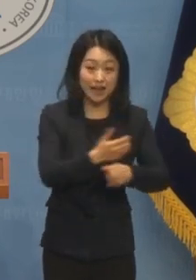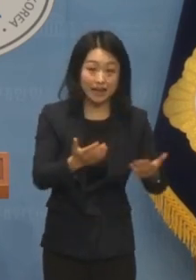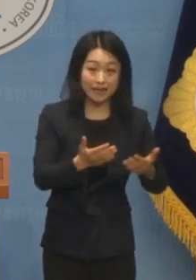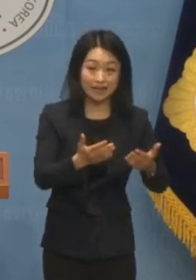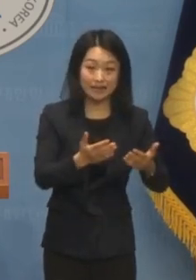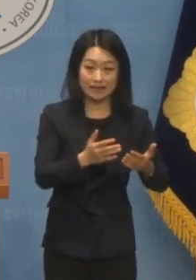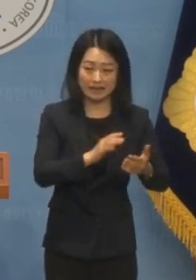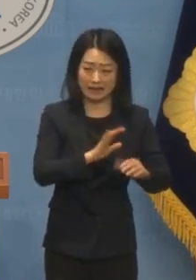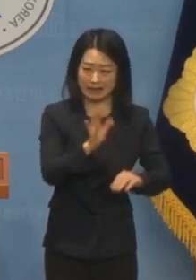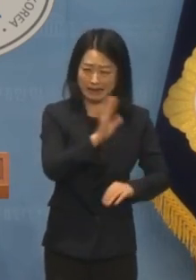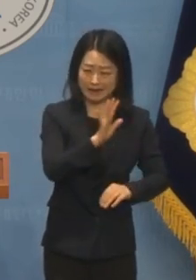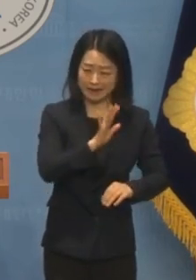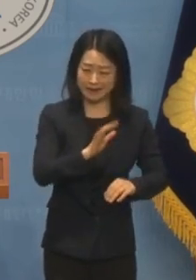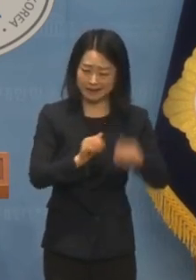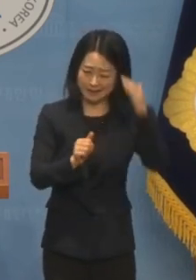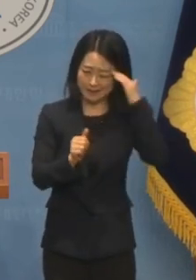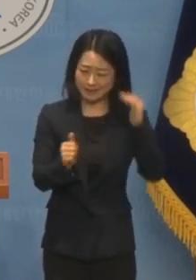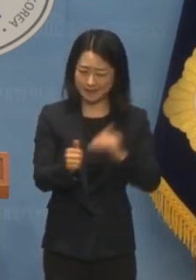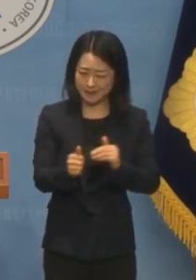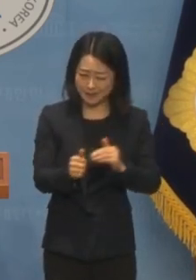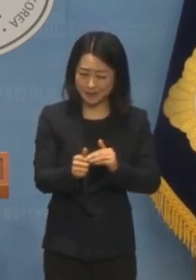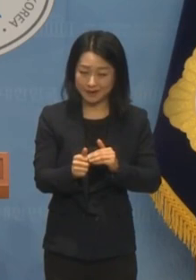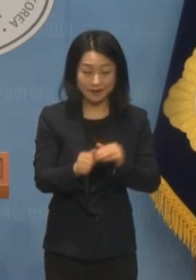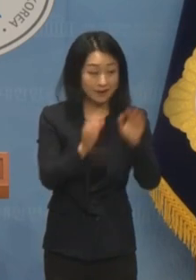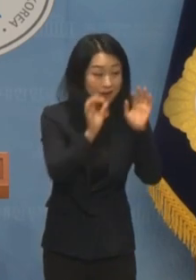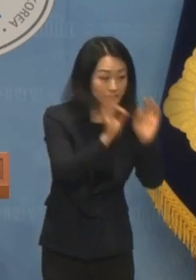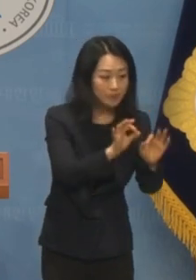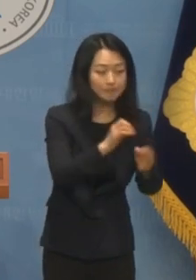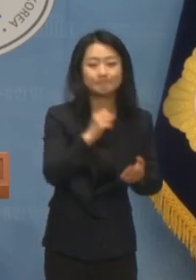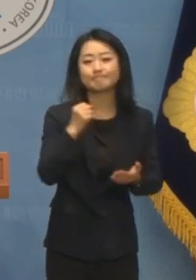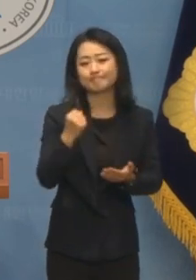막으려 안간힘을 씁니다. 안쓰럽습니다.